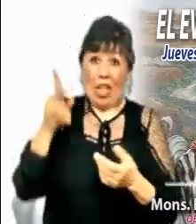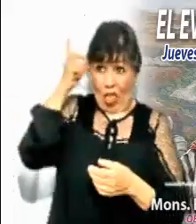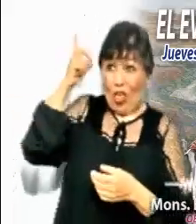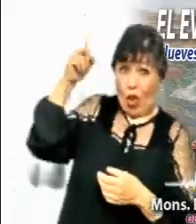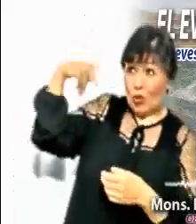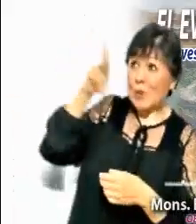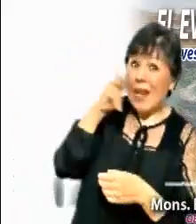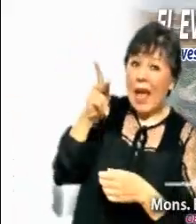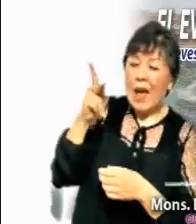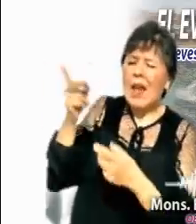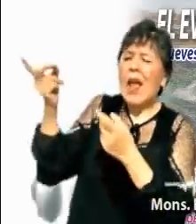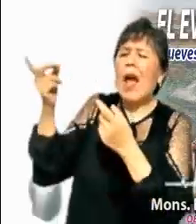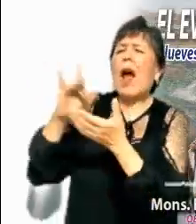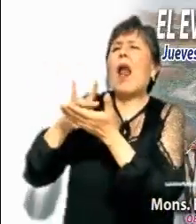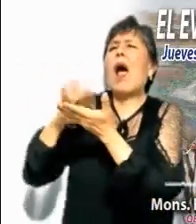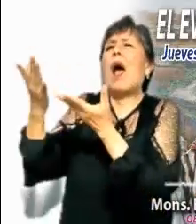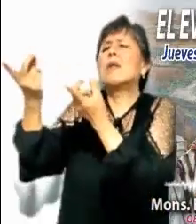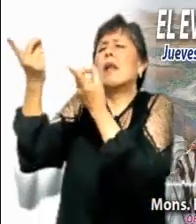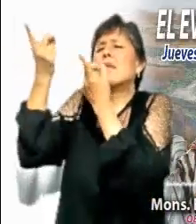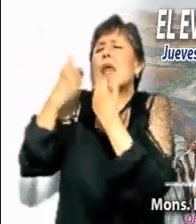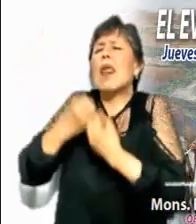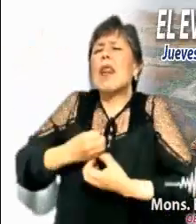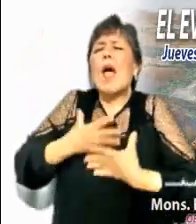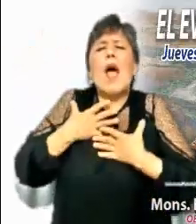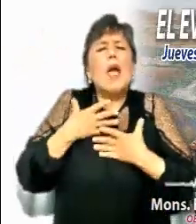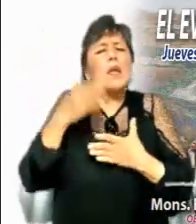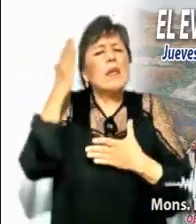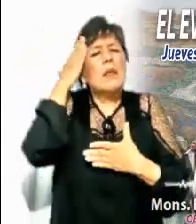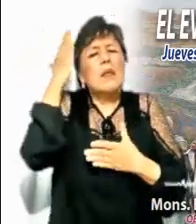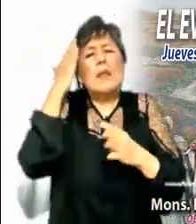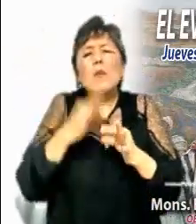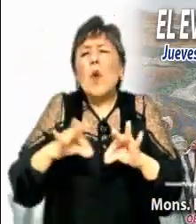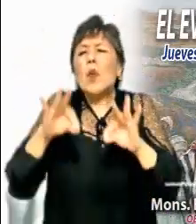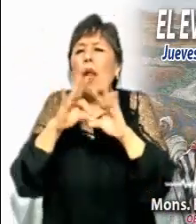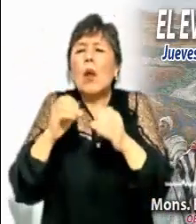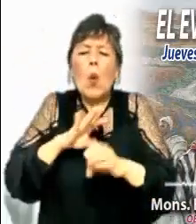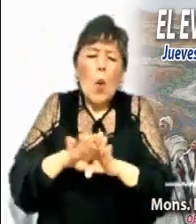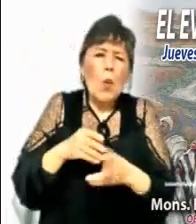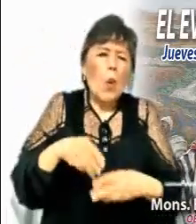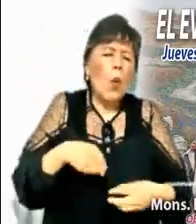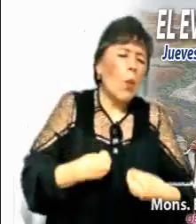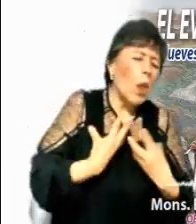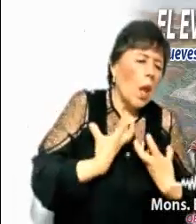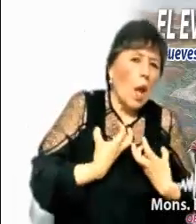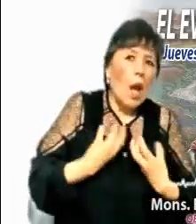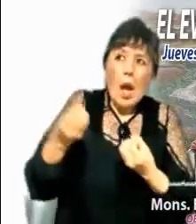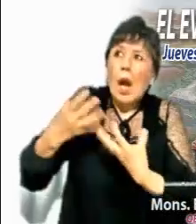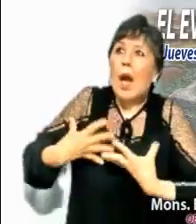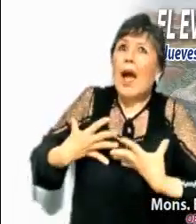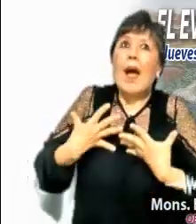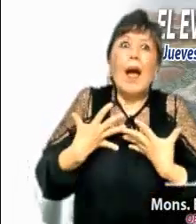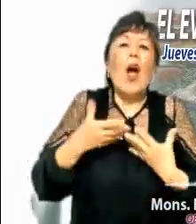la Palabra de Dios ha sido la principal luz que ilumina su camino.